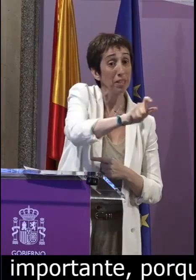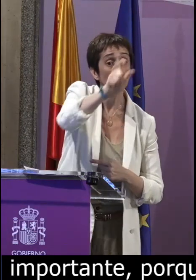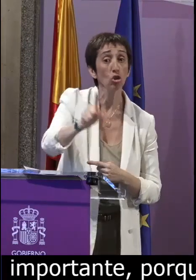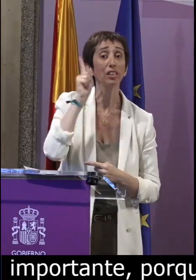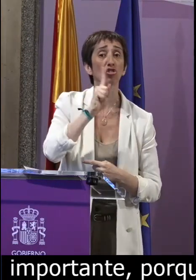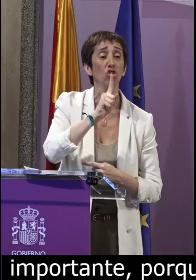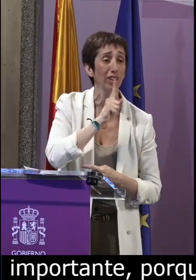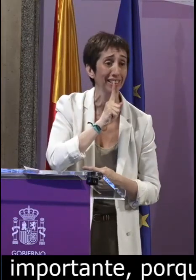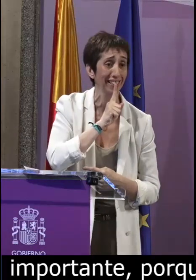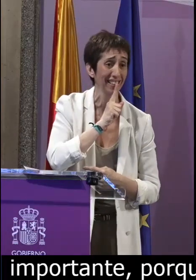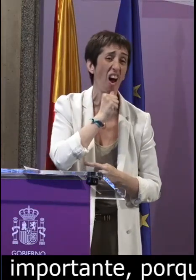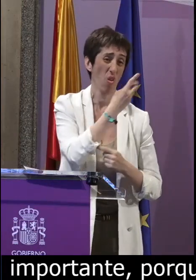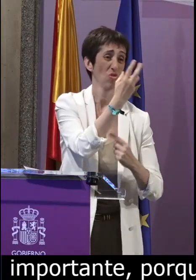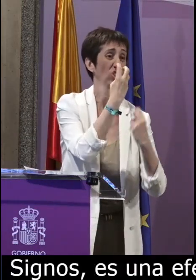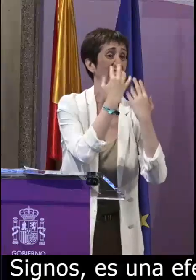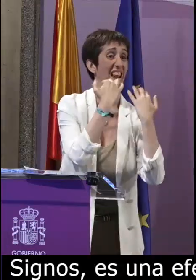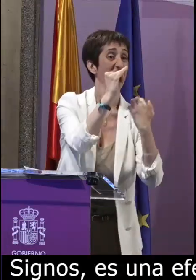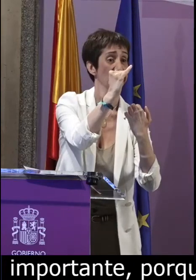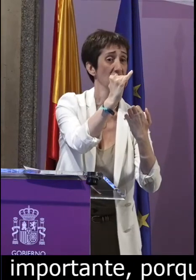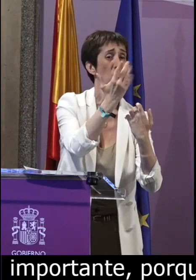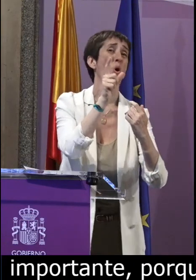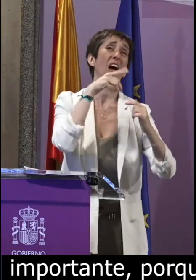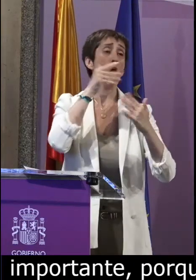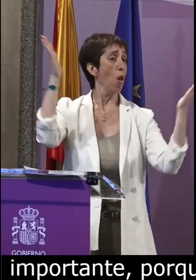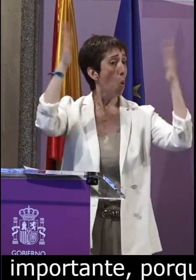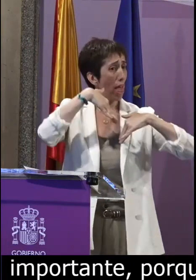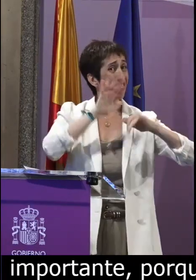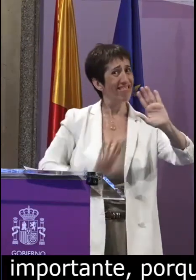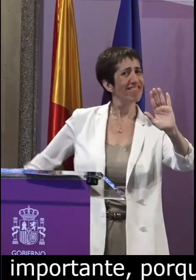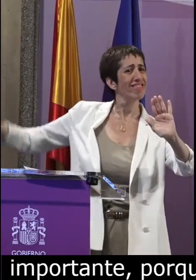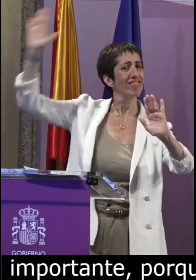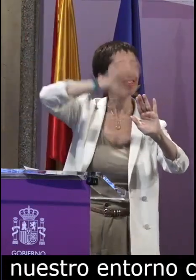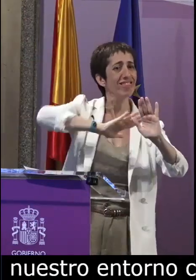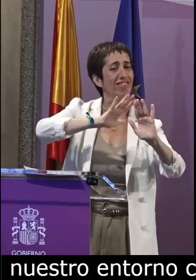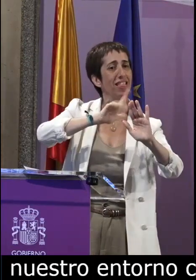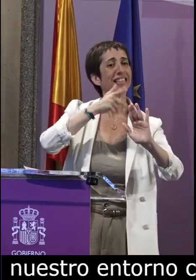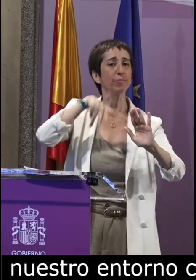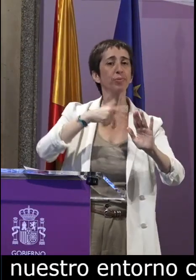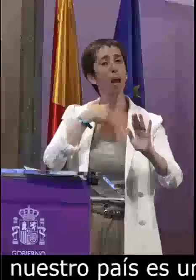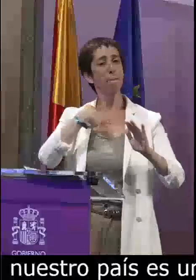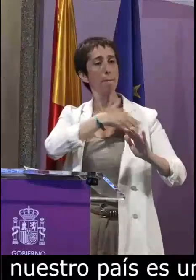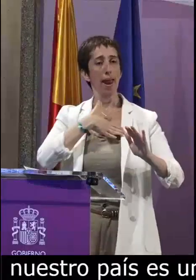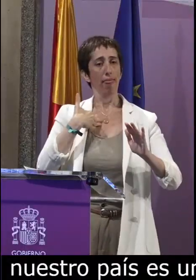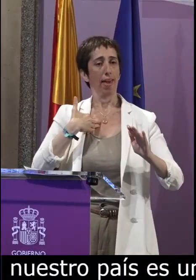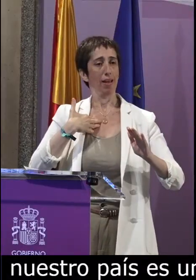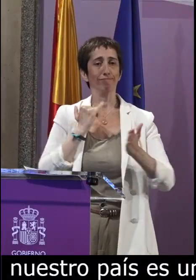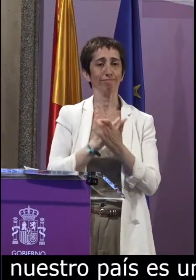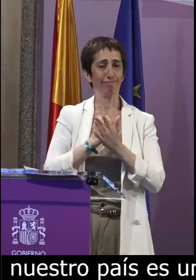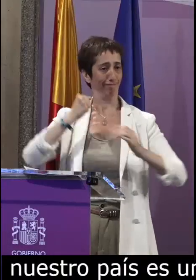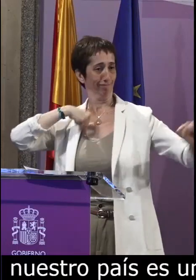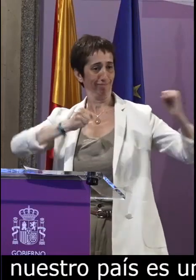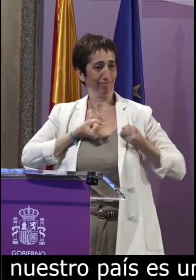que ha dicho ya Mariluz y que quiero reiterar y es que las personas sordas algunas que estamos aquí y otras que no nos han podido acompañar hoy